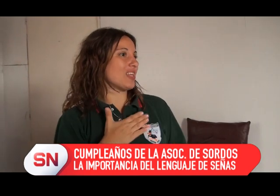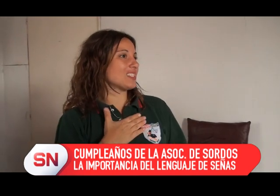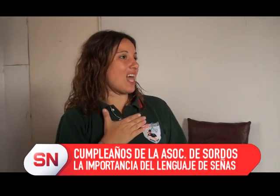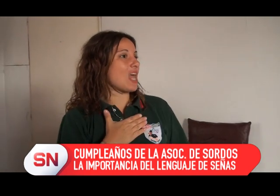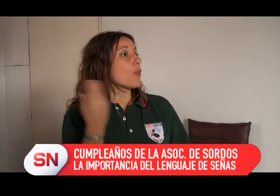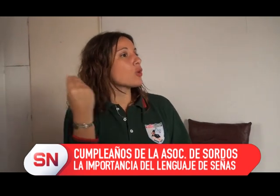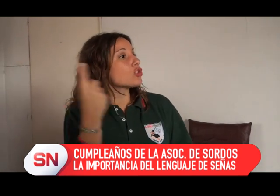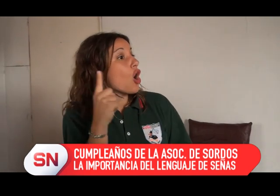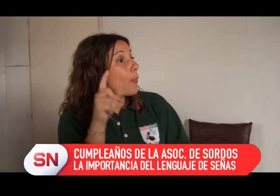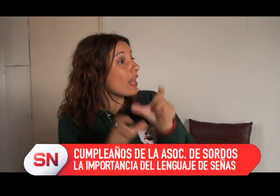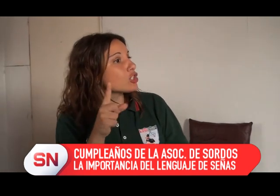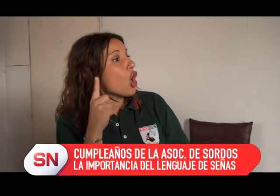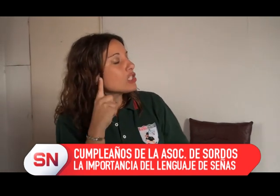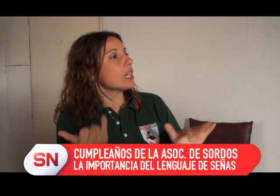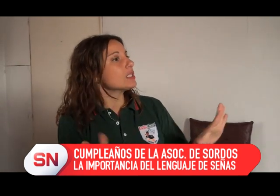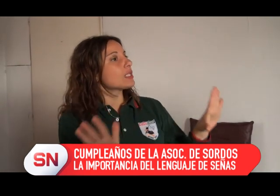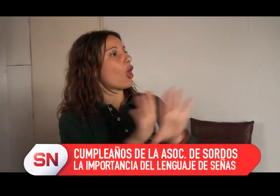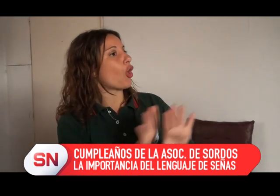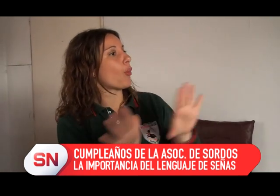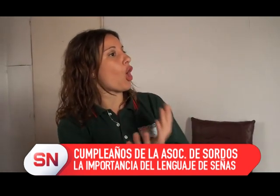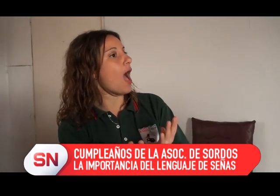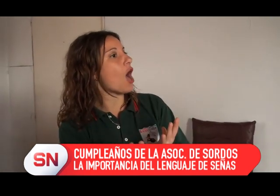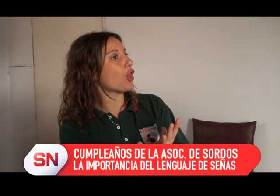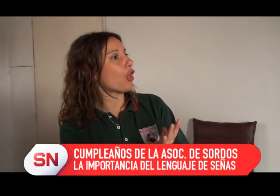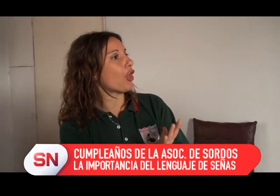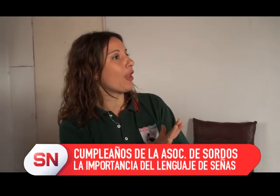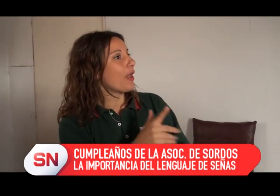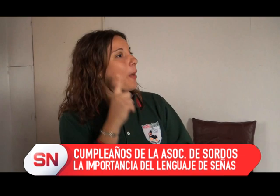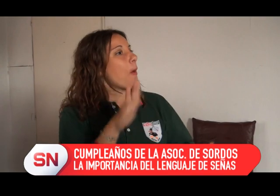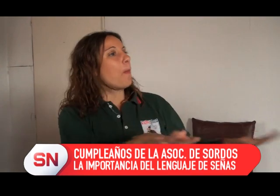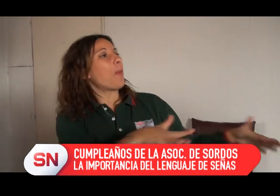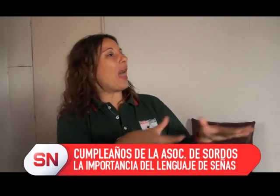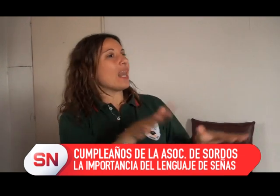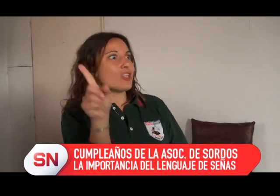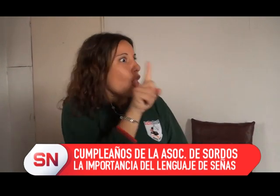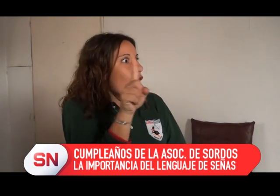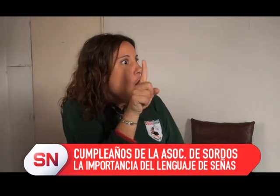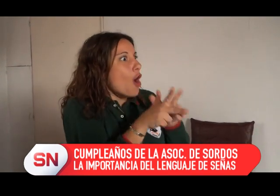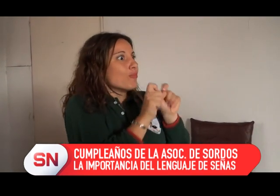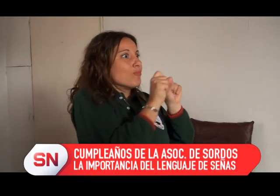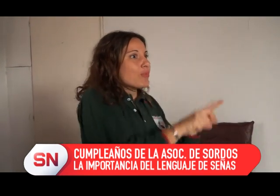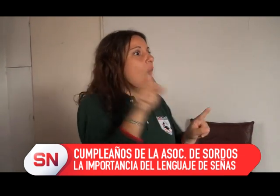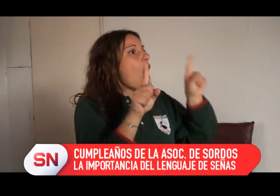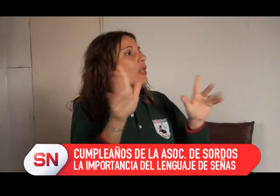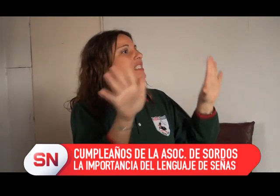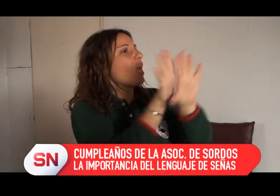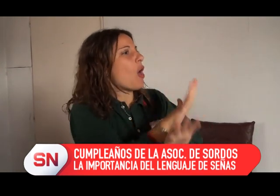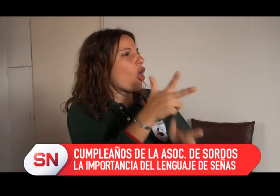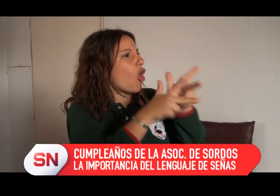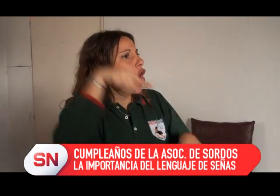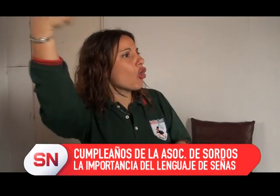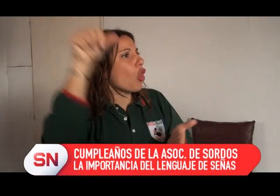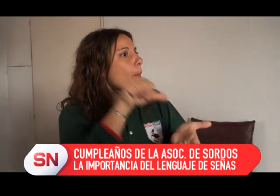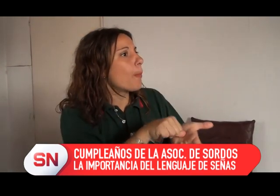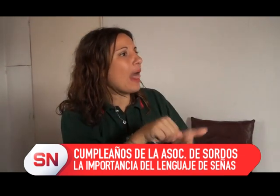cosas, cuidar la lengua de señas, dice ella, que es su idioma, ellos lo cuidan mucho, ¿sí? Pero que sea igual tanto la